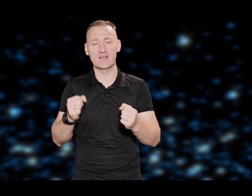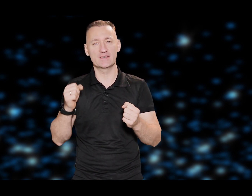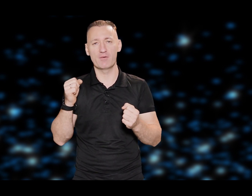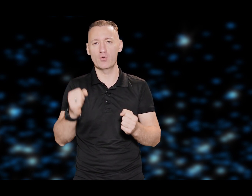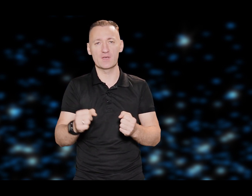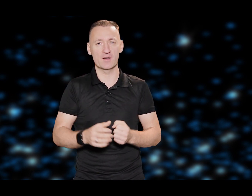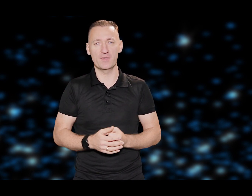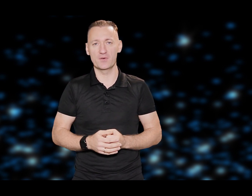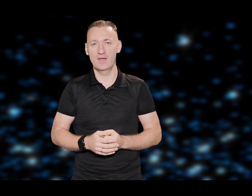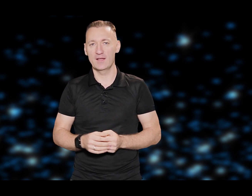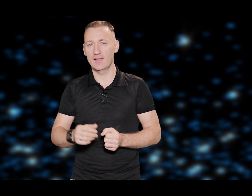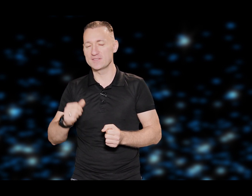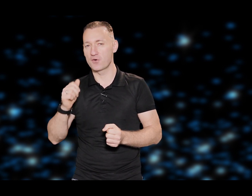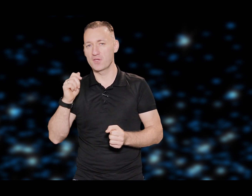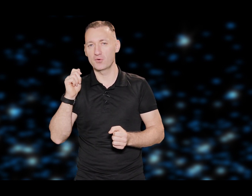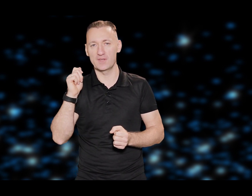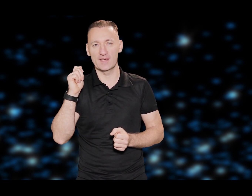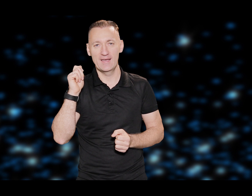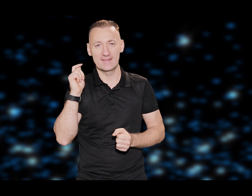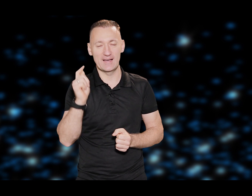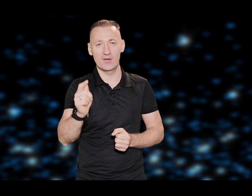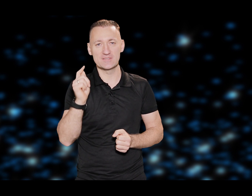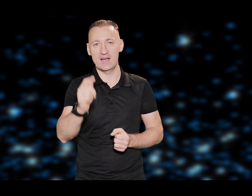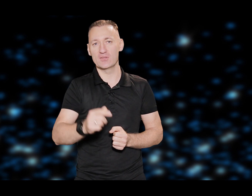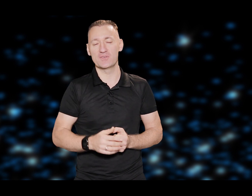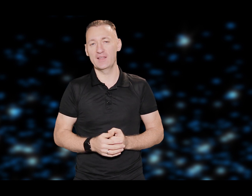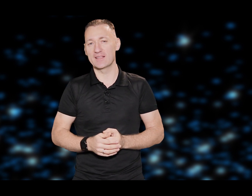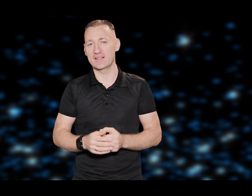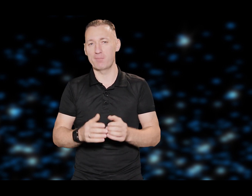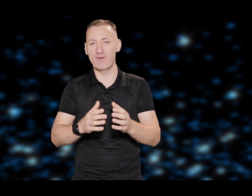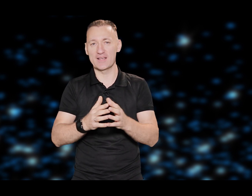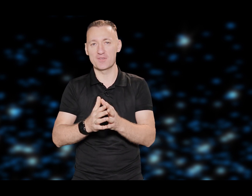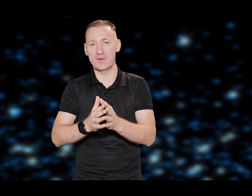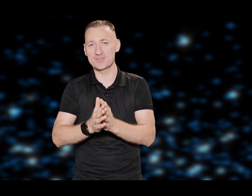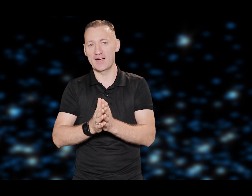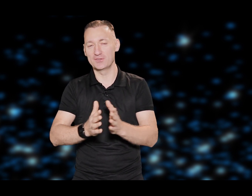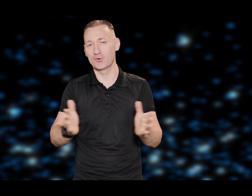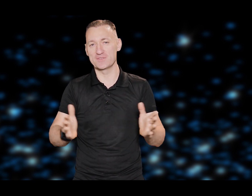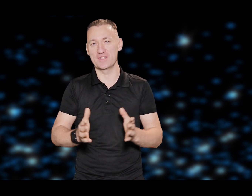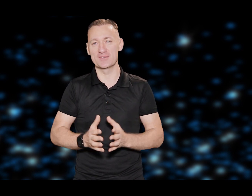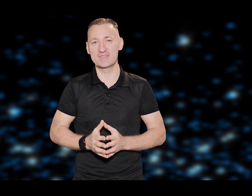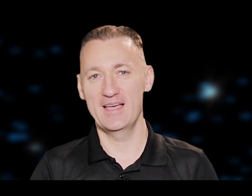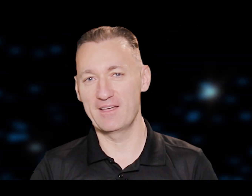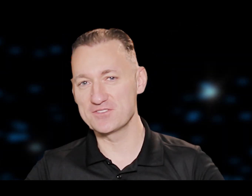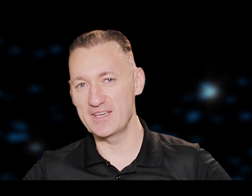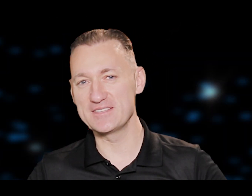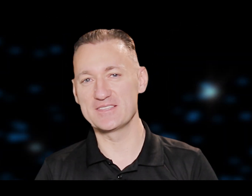lai tava roka ir ar viņu, lai caur viņu notiek daudz, daudz vēl lietas, lai pavarās viņu priekšā durvis, Dievs. Lai viņš iziet